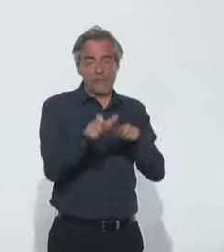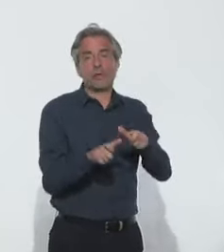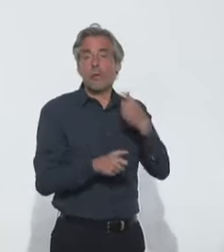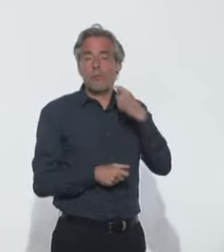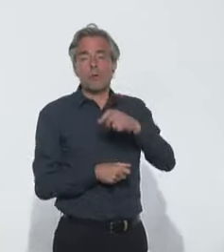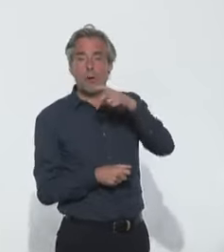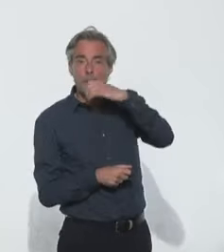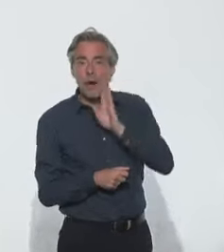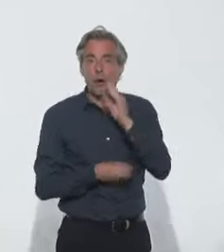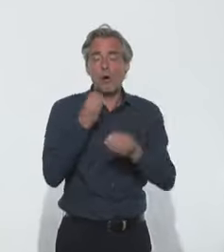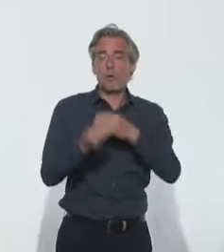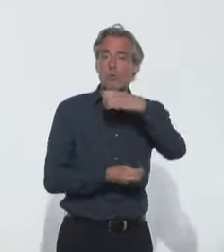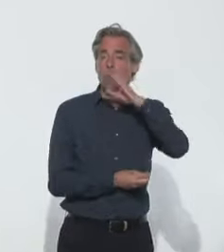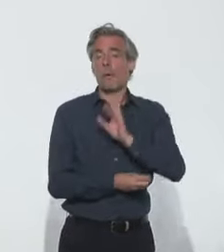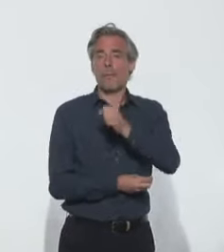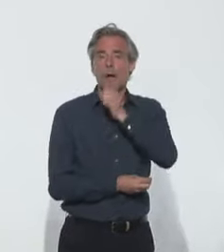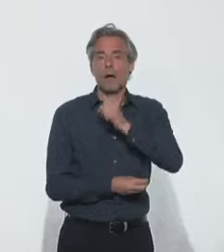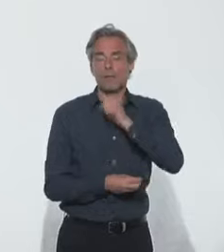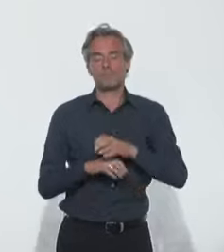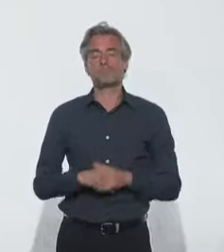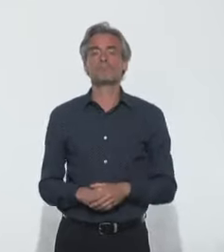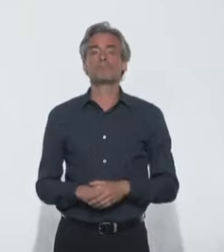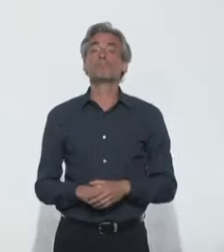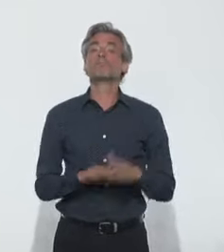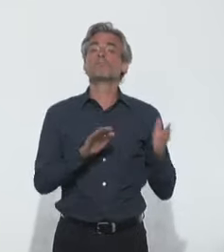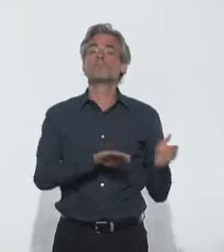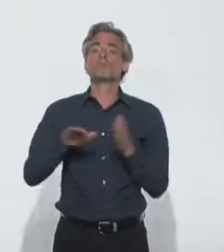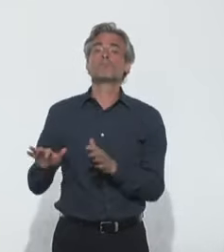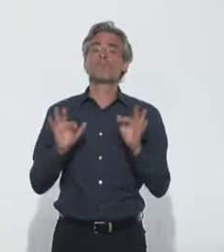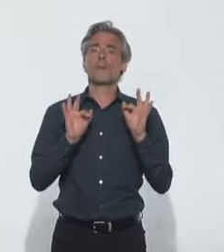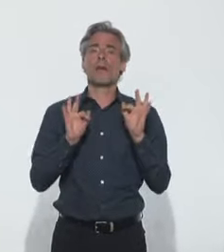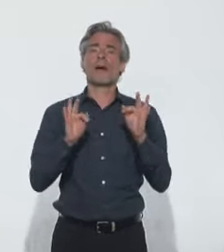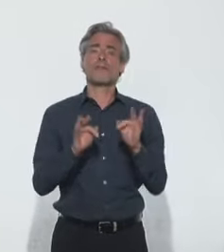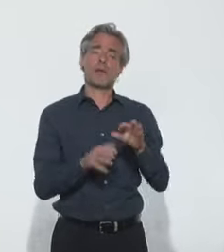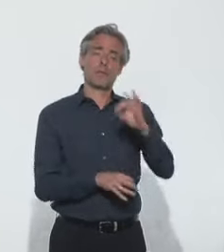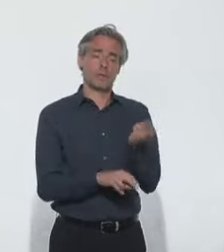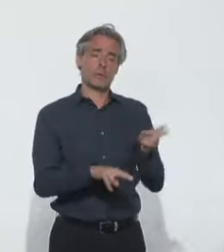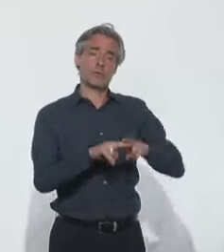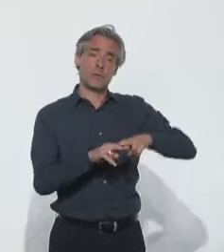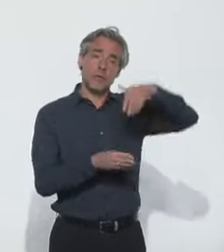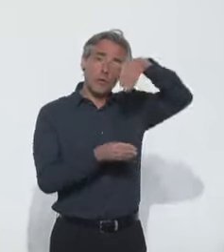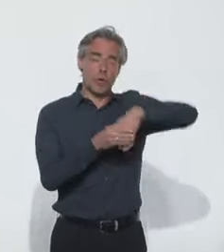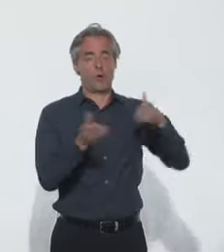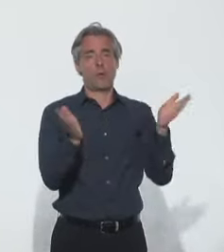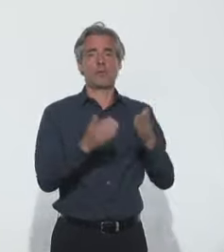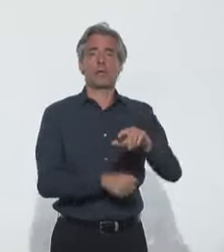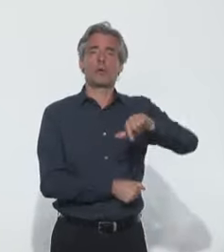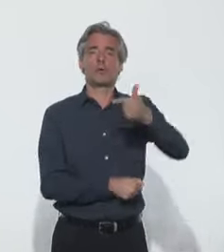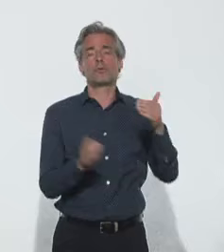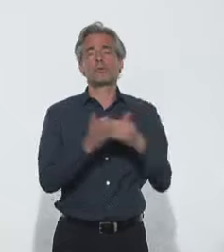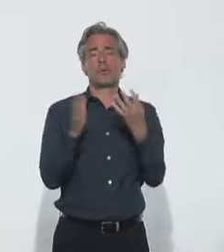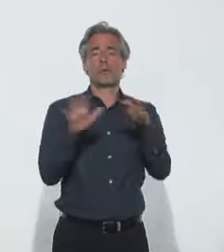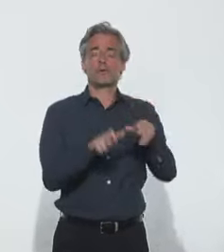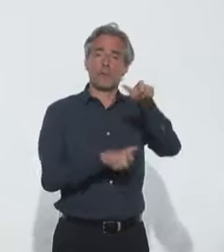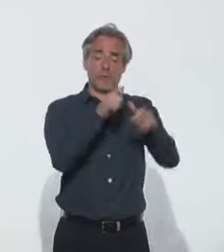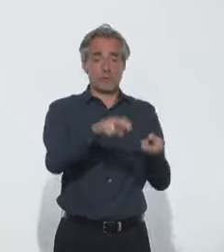parents et de nos grands-parents. En ce qui concerne la mortalité hospitalière, 12 900